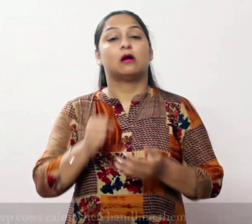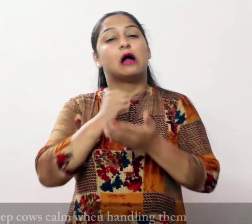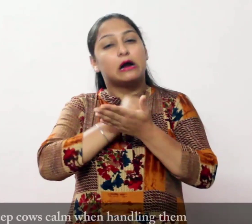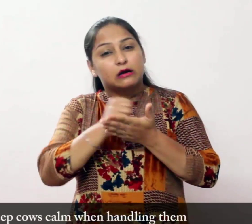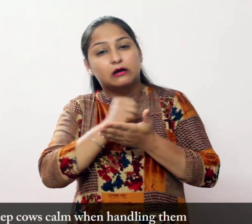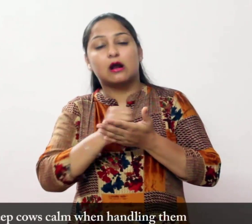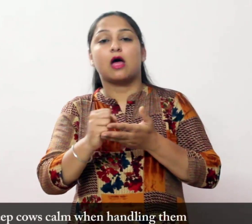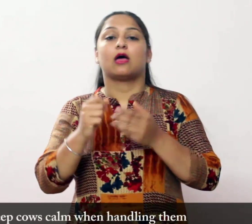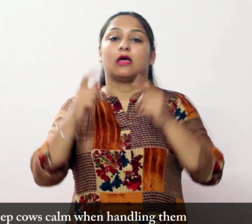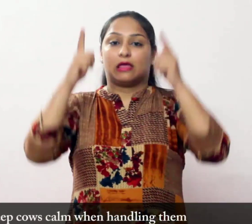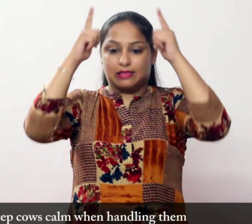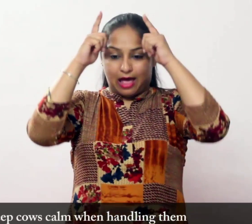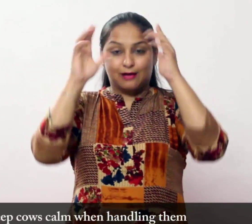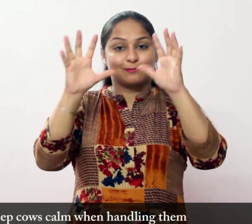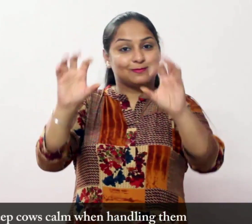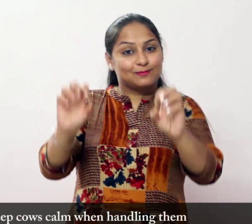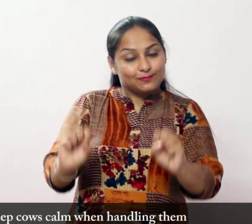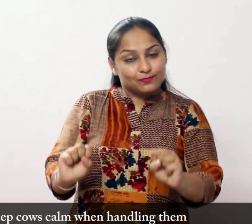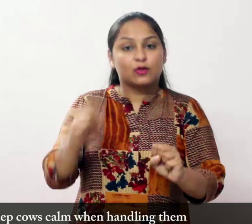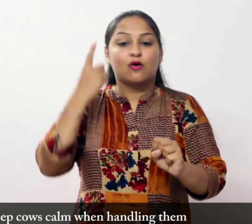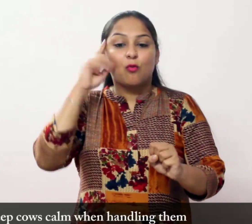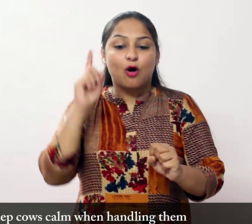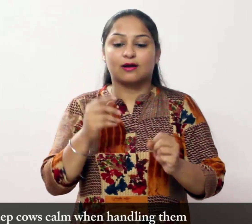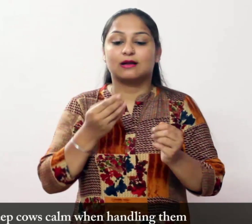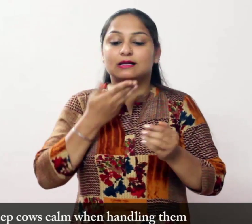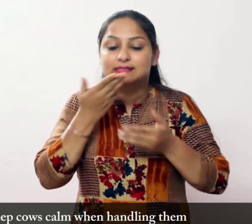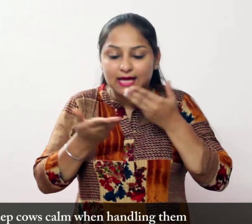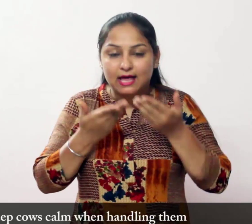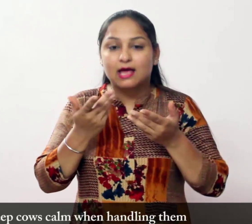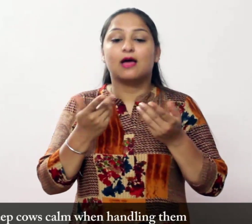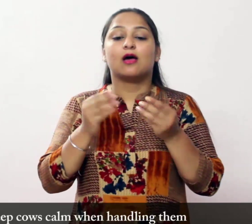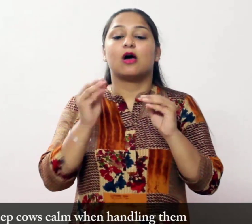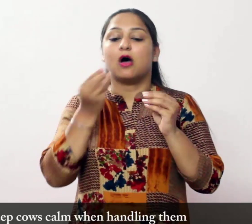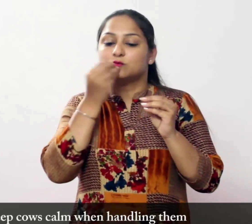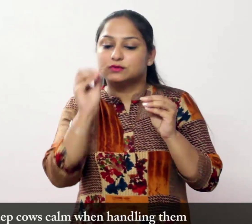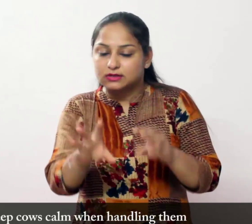उन्हें सम्हालते समय गायों को शांत रखने की कोशश करें